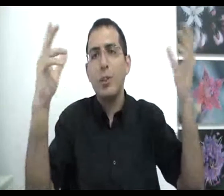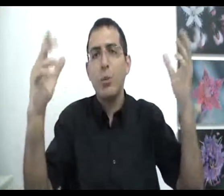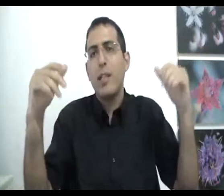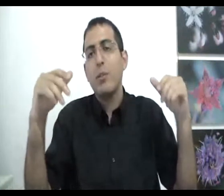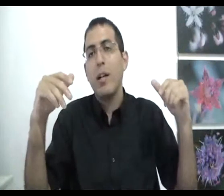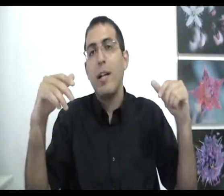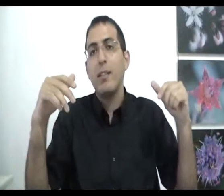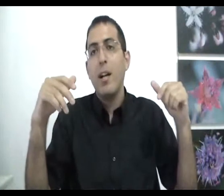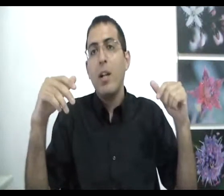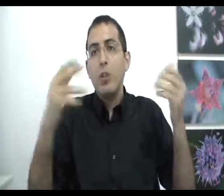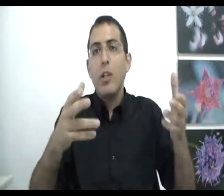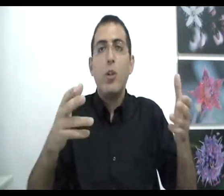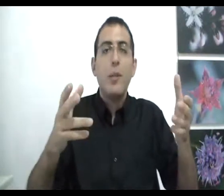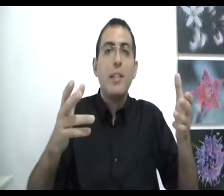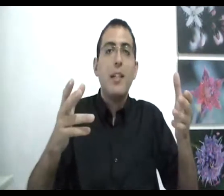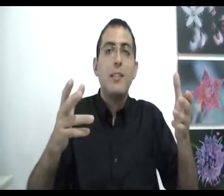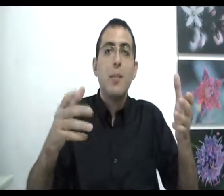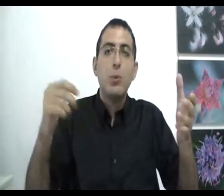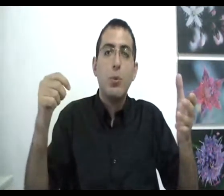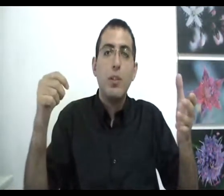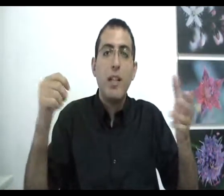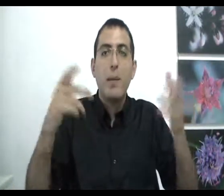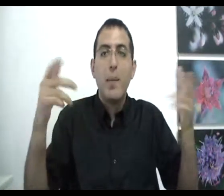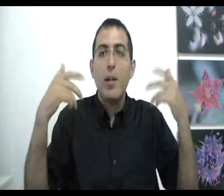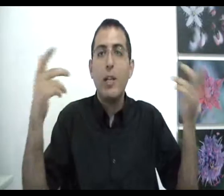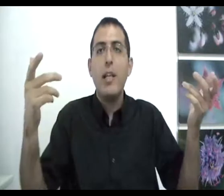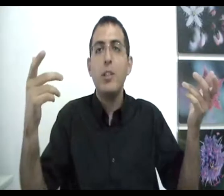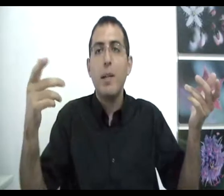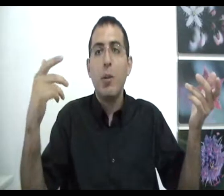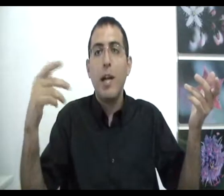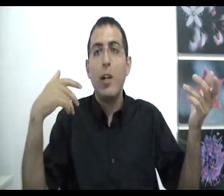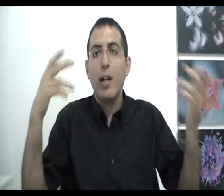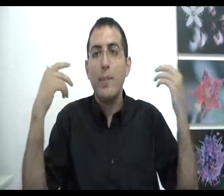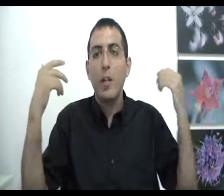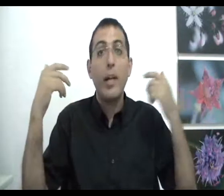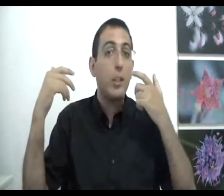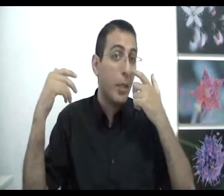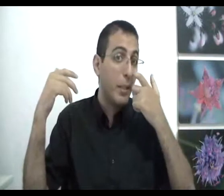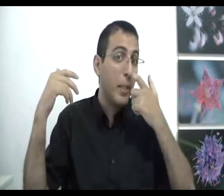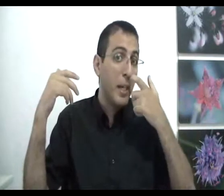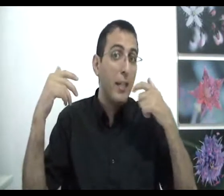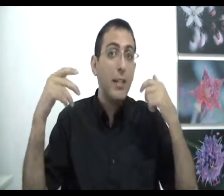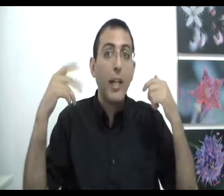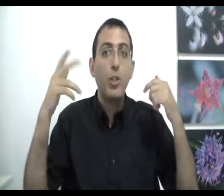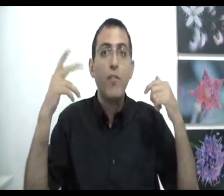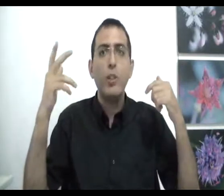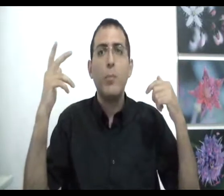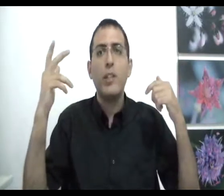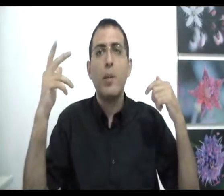שיטות כזו או אחרת תוך כדור אותה מדיטציה אם מישהו יבעק בך מה לא תרגיש מה אתה אומר אני לא כמה זה לא מרגיש שבו עטים בי אתה תרגיש טוב מאוד שבו עטים בי